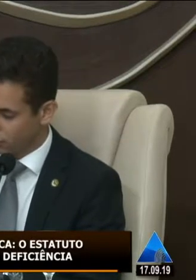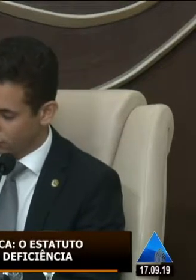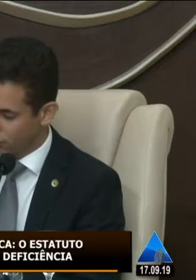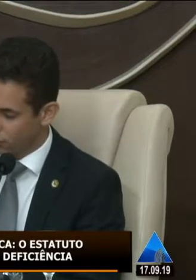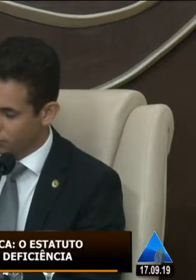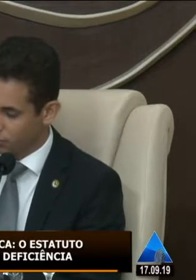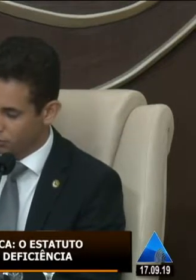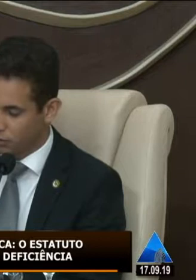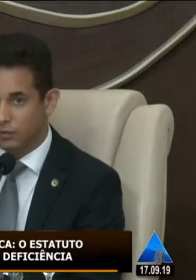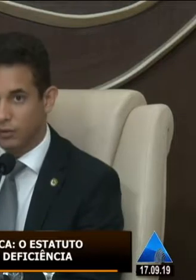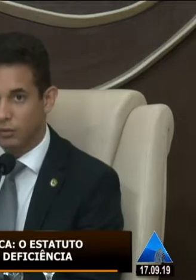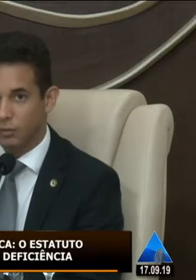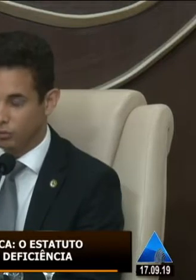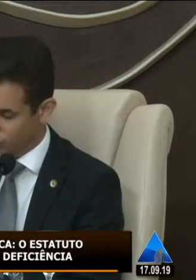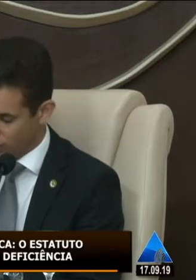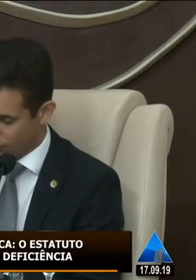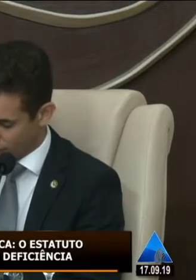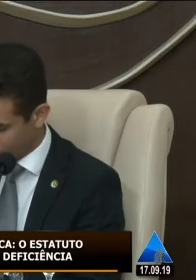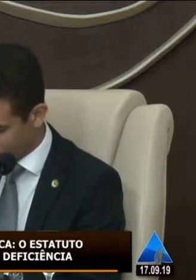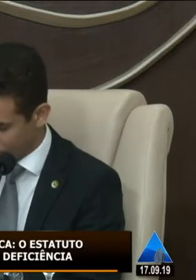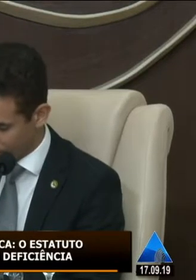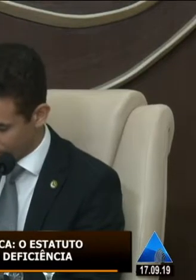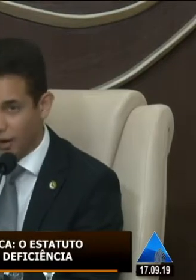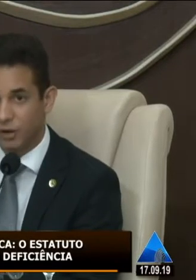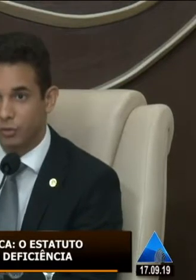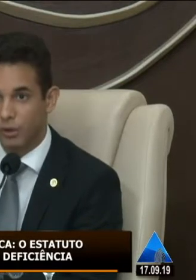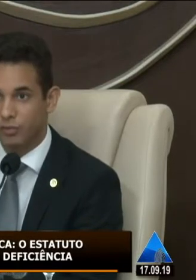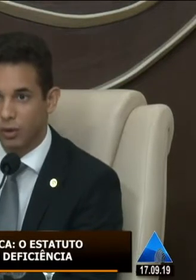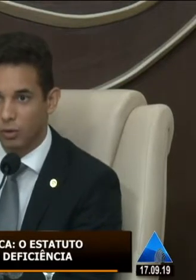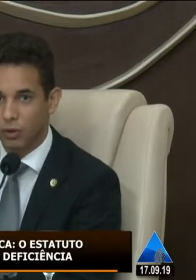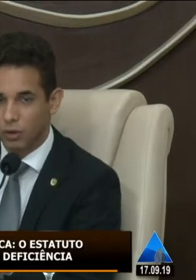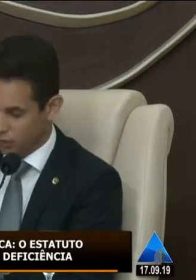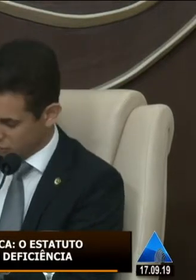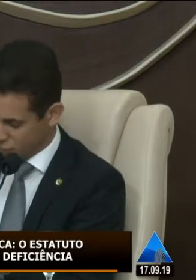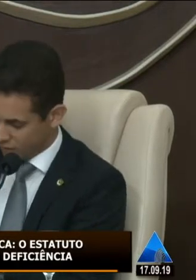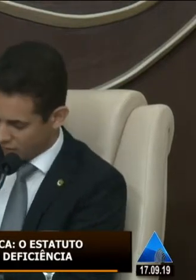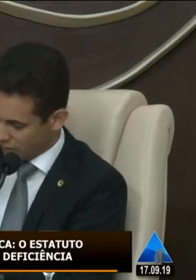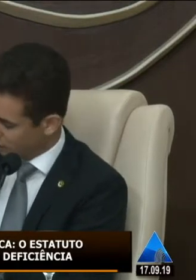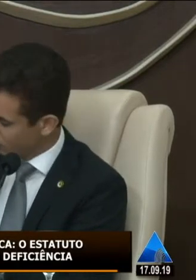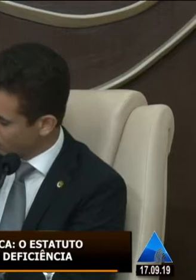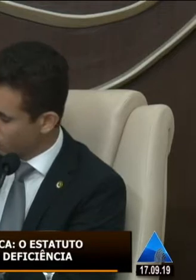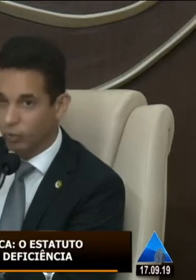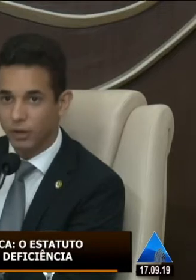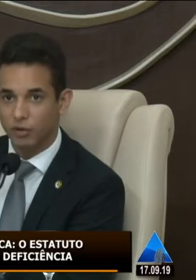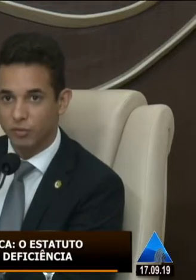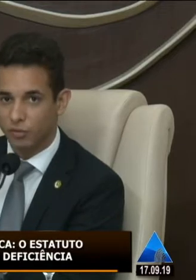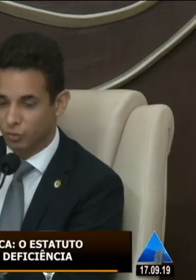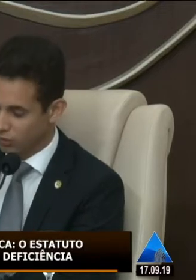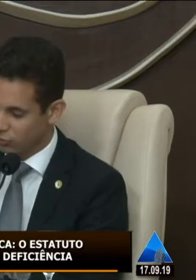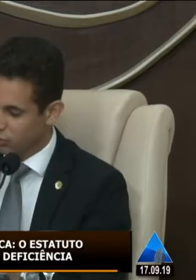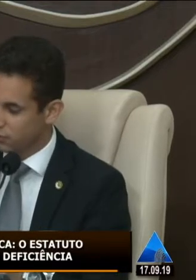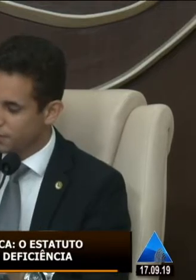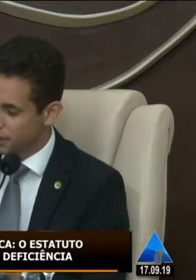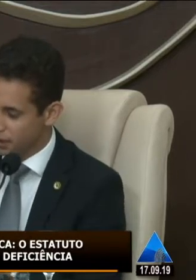que eu acredito que estavam também inscritos aqui, que cederam também a sua fala para que as pessoas pudessem falar e a Juliana falou em nome deles aqui, eu já coloquei, já fiz as